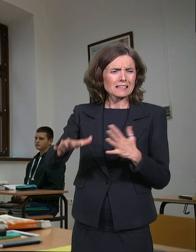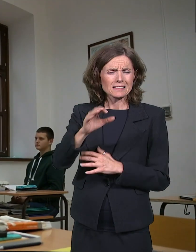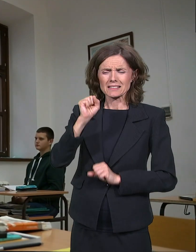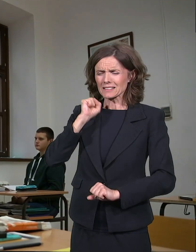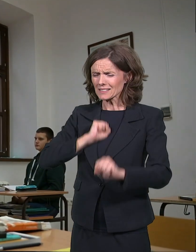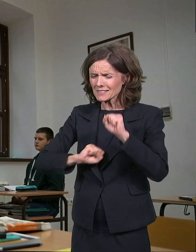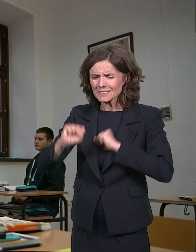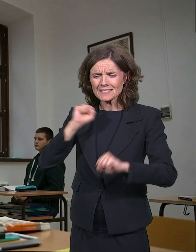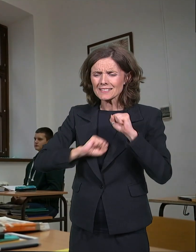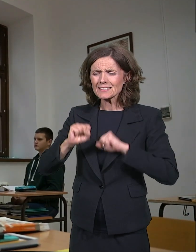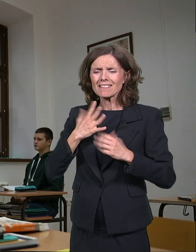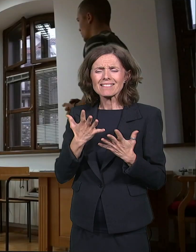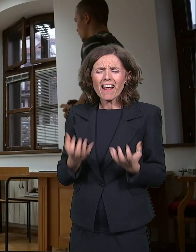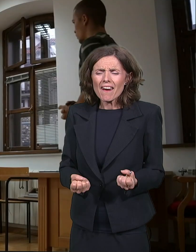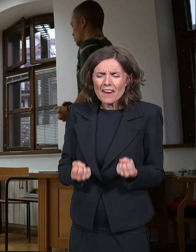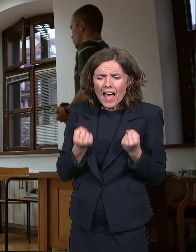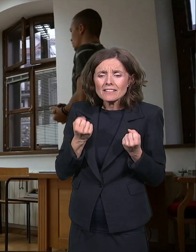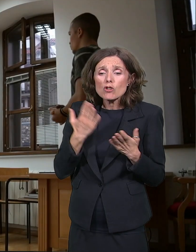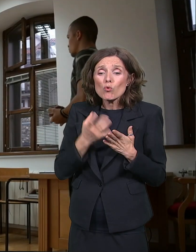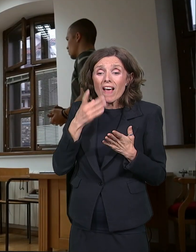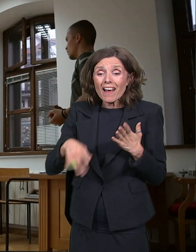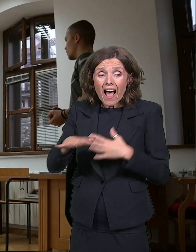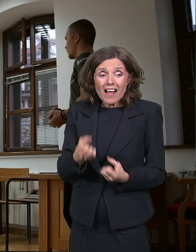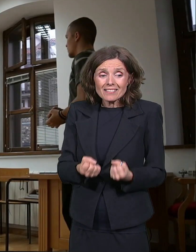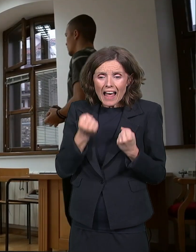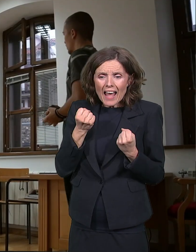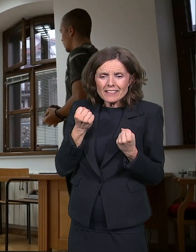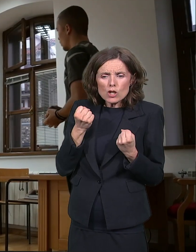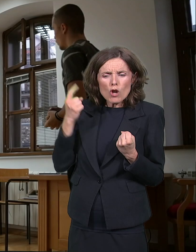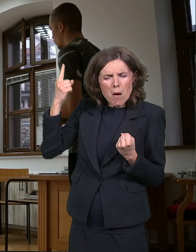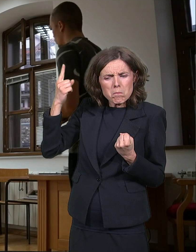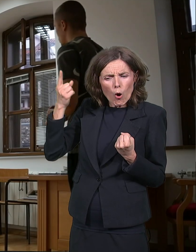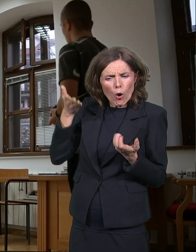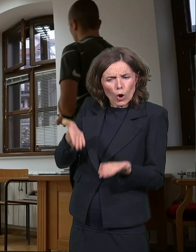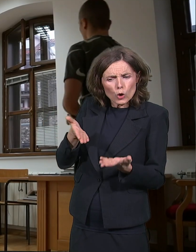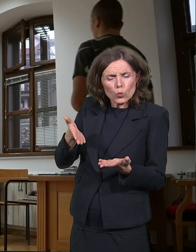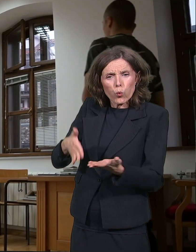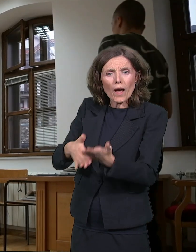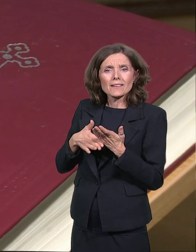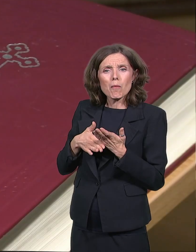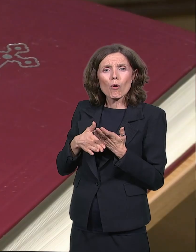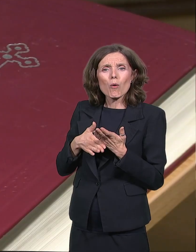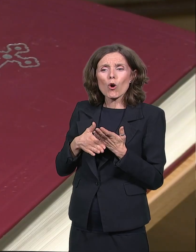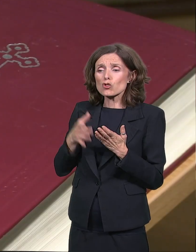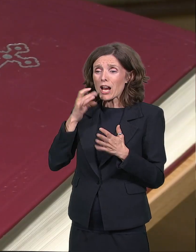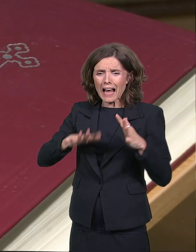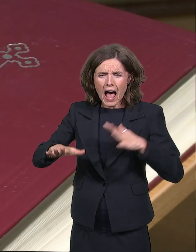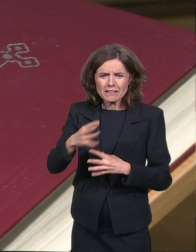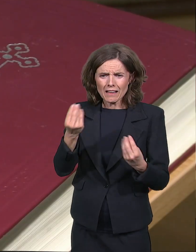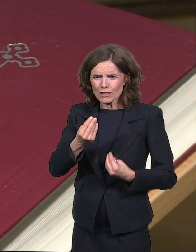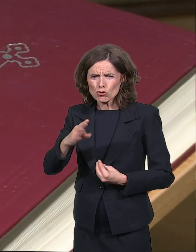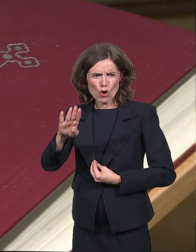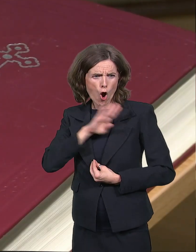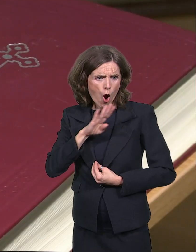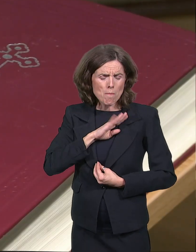projavlja. Tamo gde je najteže, tu je Bog prisutan, tu gde smo najviše u opasnosti, tu smo